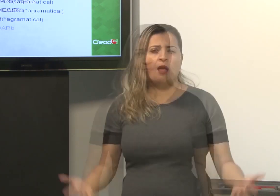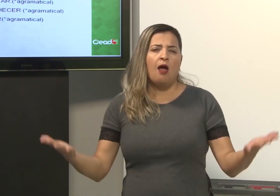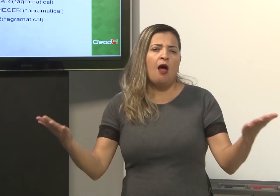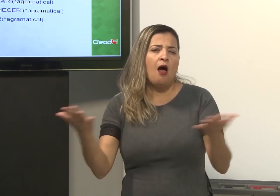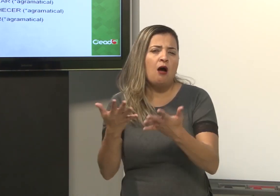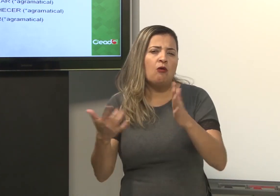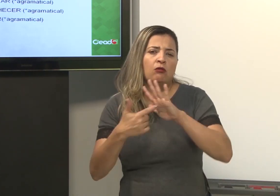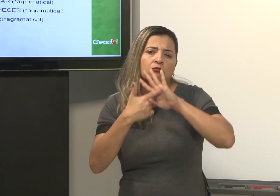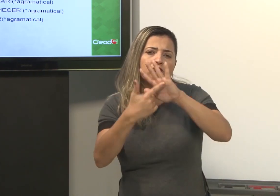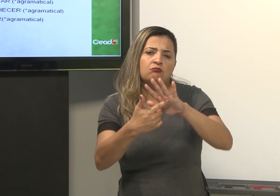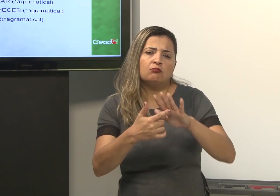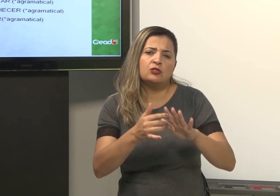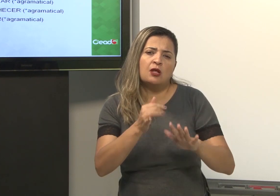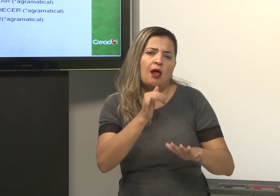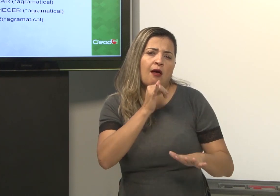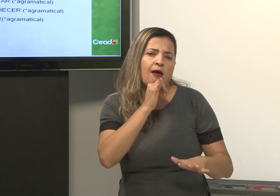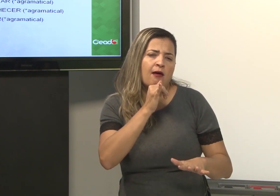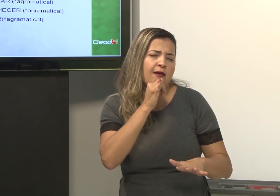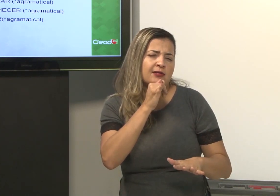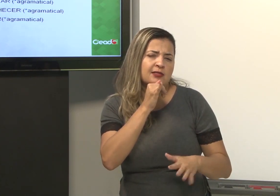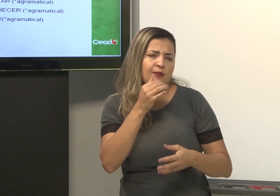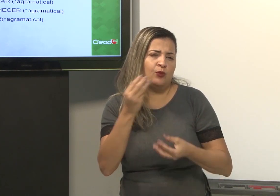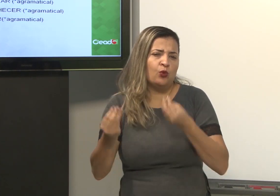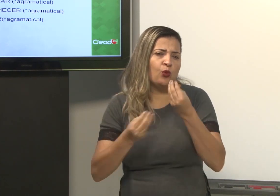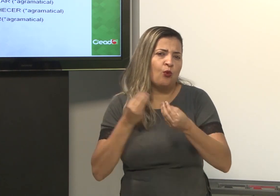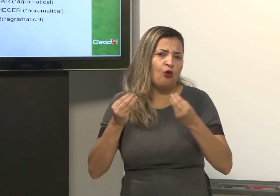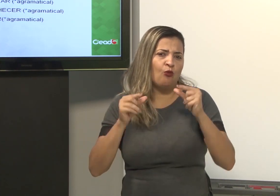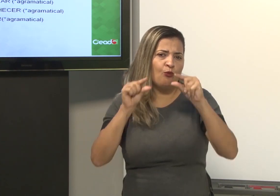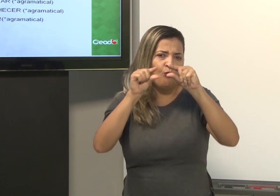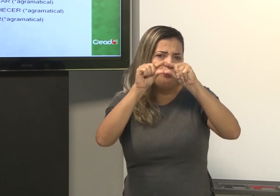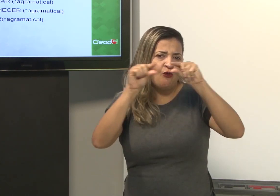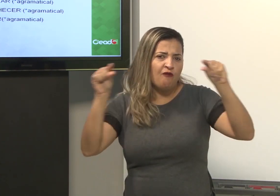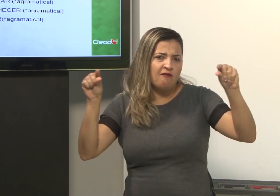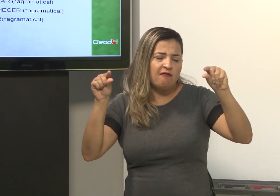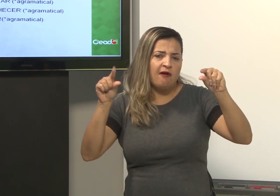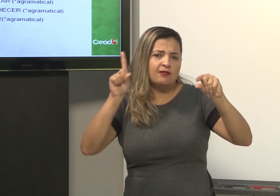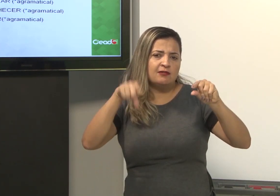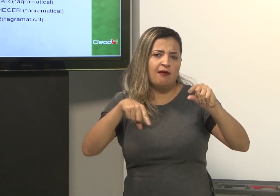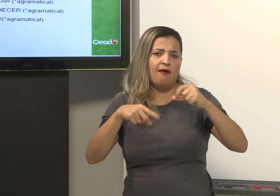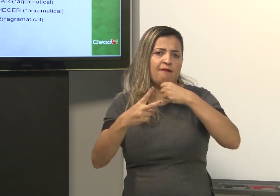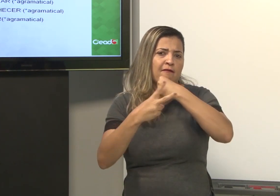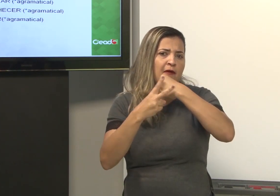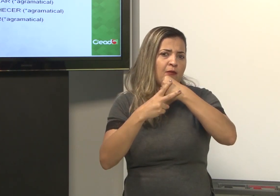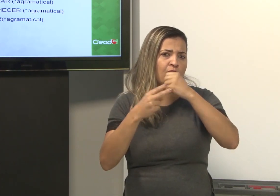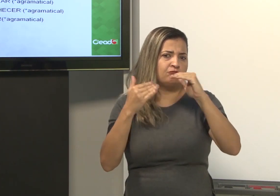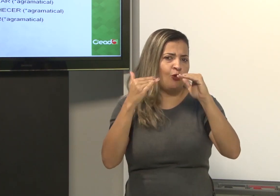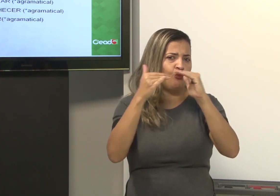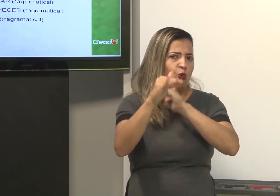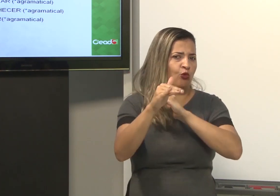Agora, eu vou mostrar exemplos de frases com verbos que não têm concordância.